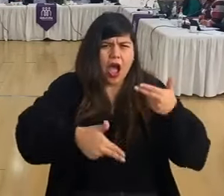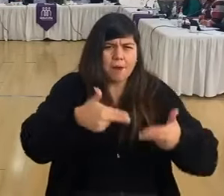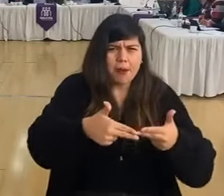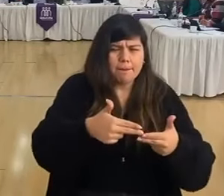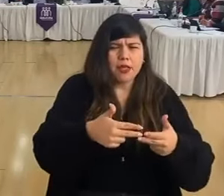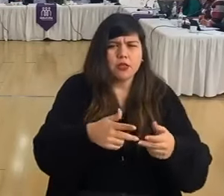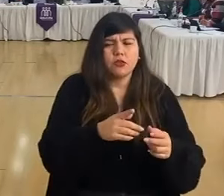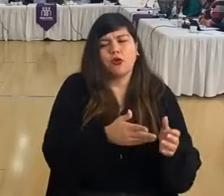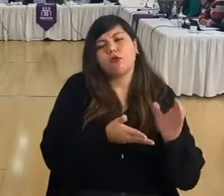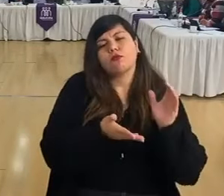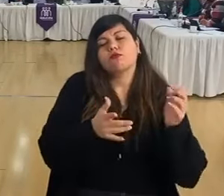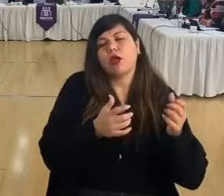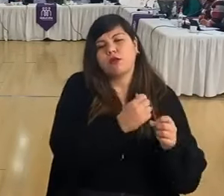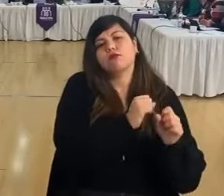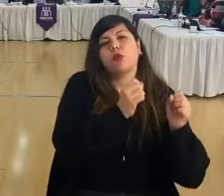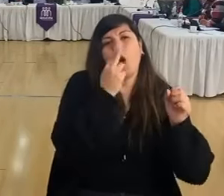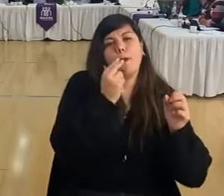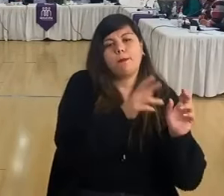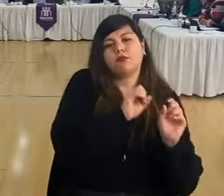49 de Reineros.